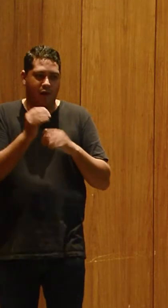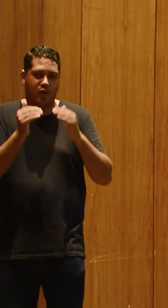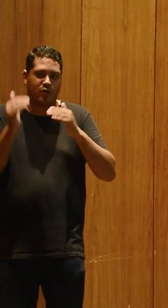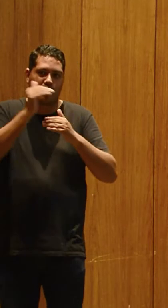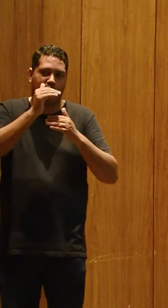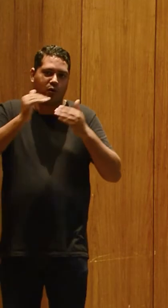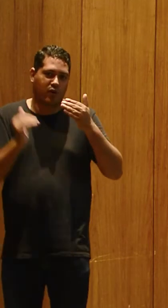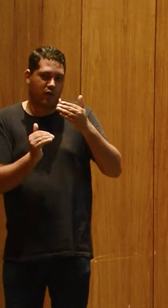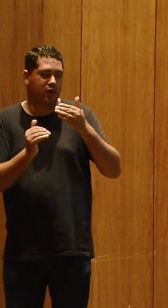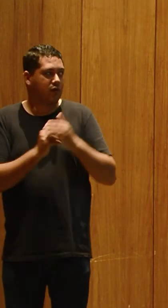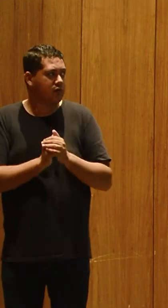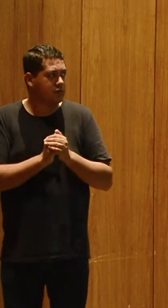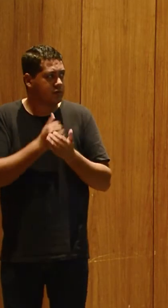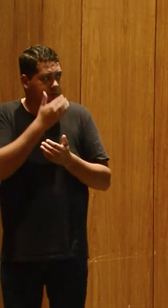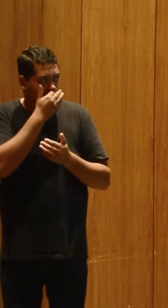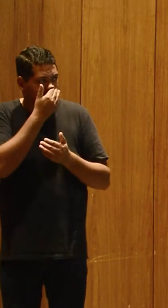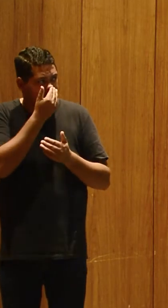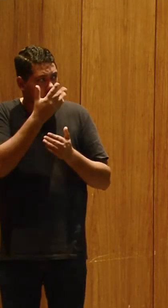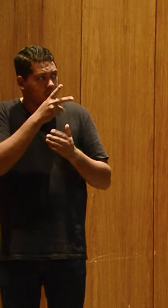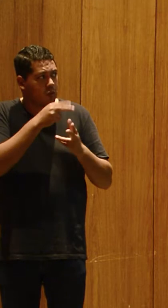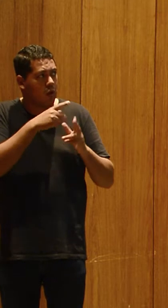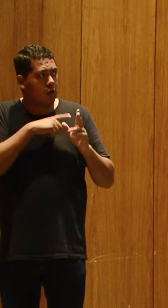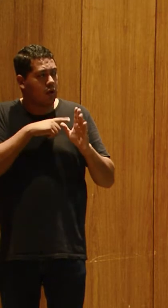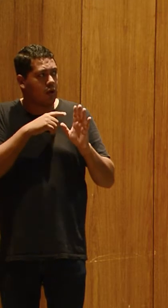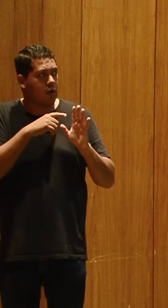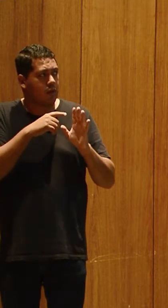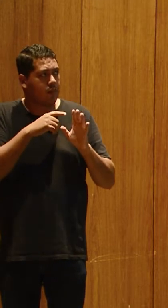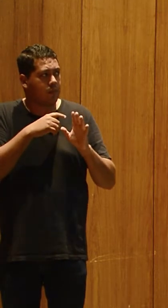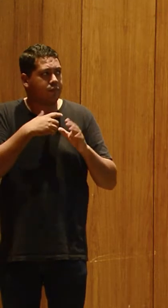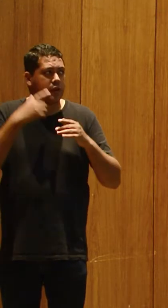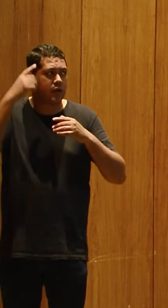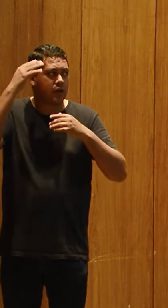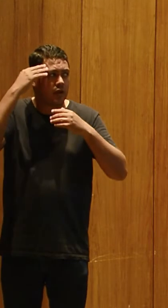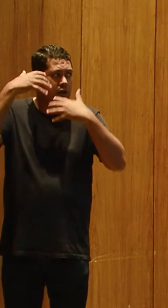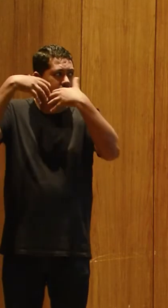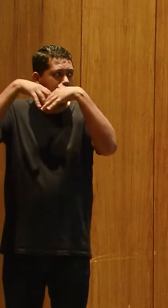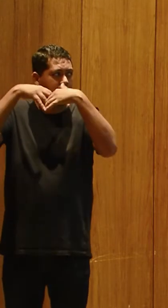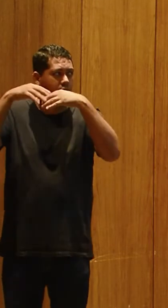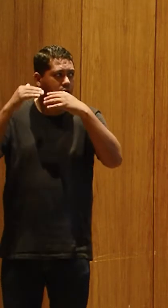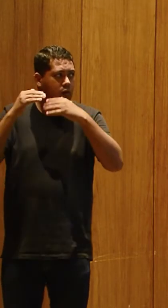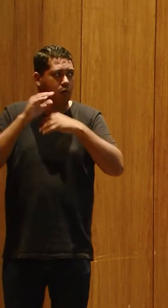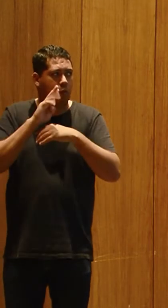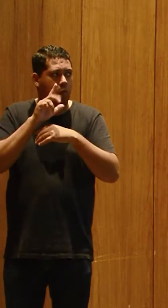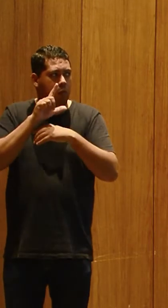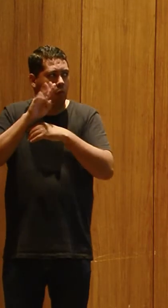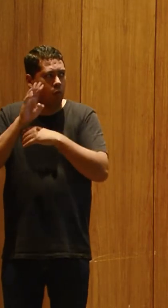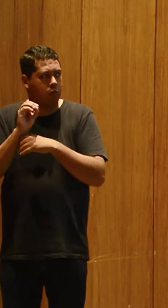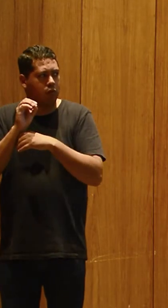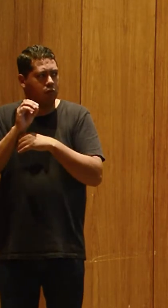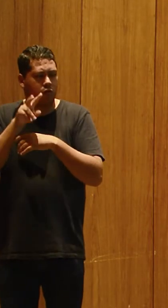inferior. Assim como eu tenho o tronco encefálico, bubo, ponte, mesencefalo, a via visual,